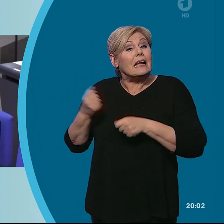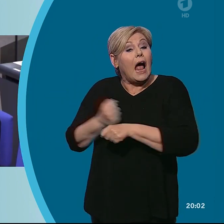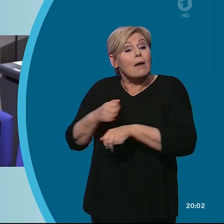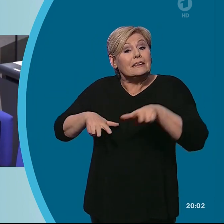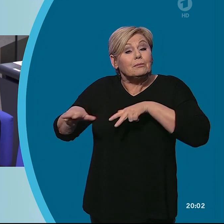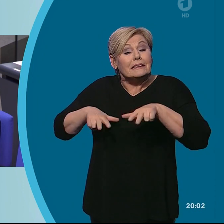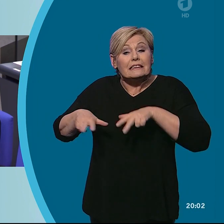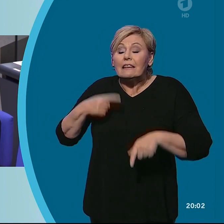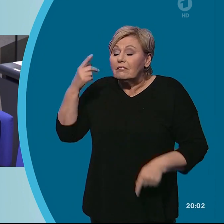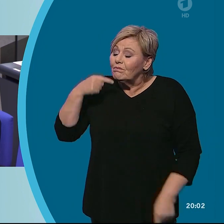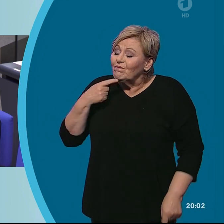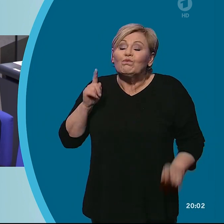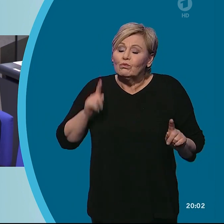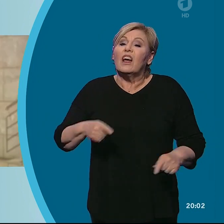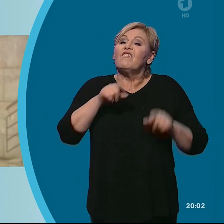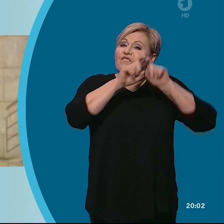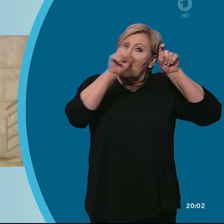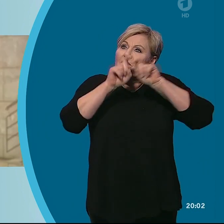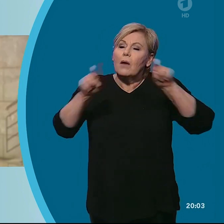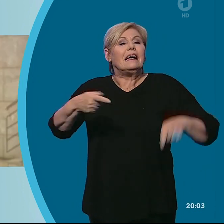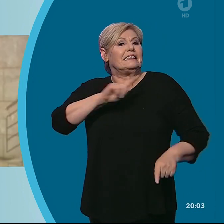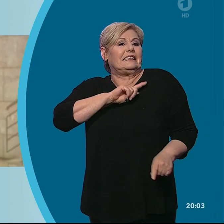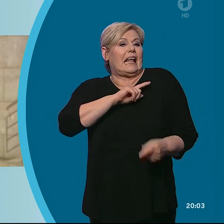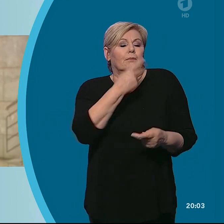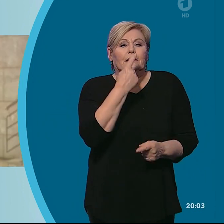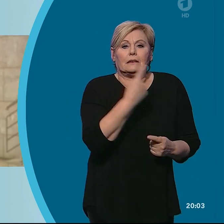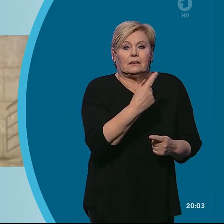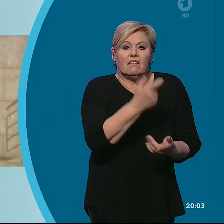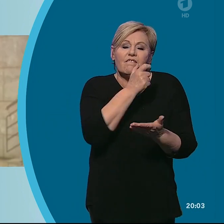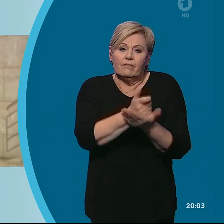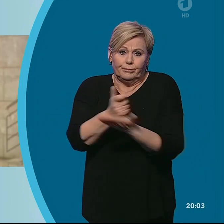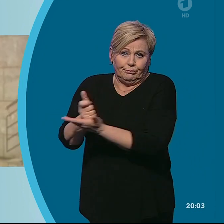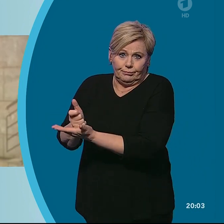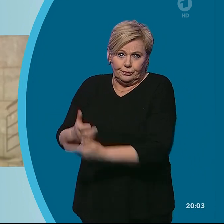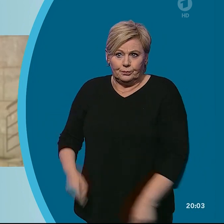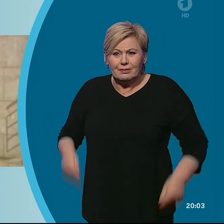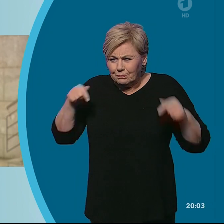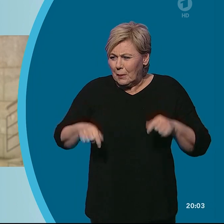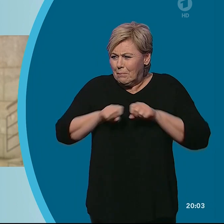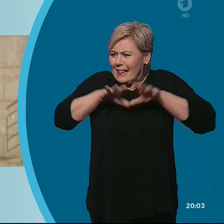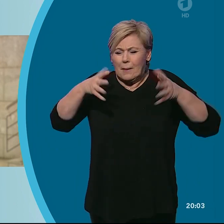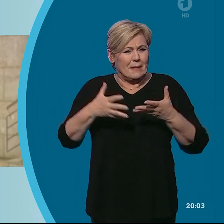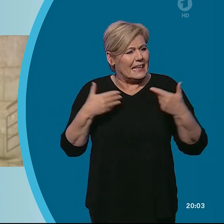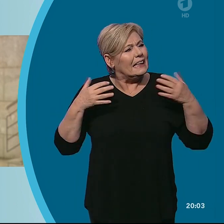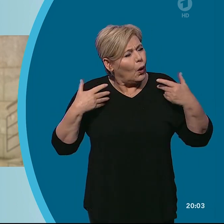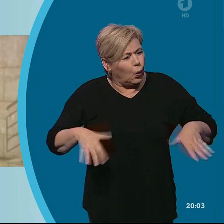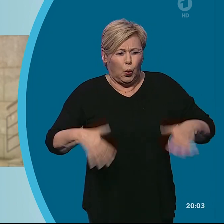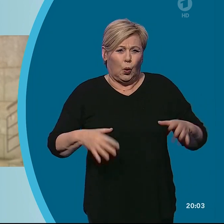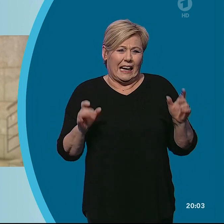auf eine Selbstverpflichtung der Unternehmen. Ich glaube, wir sind in einer so kritischen Phase der Pandemie, dass wir uns jetzt mit Freiwilligkeit